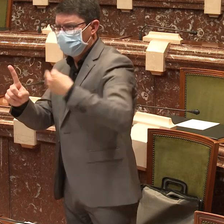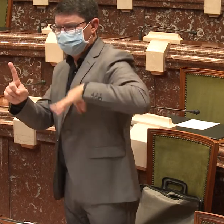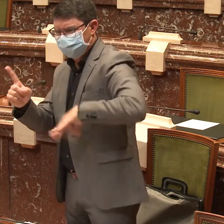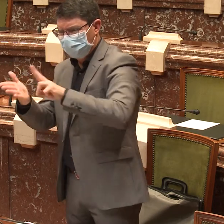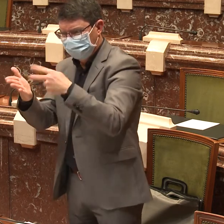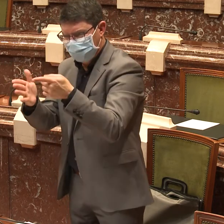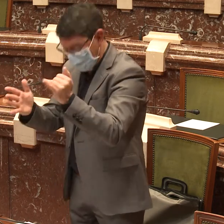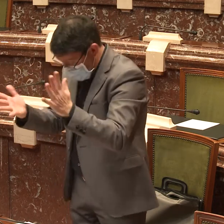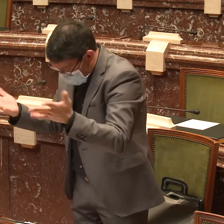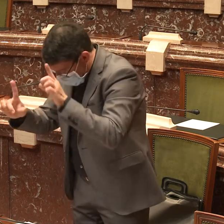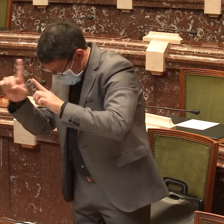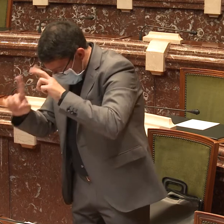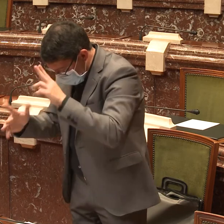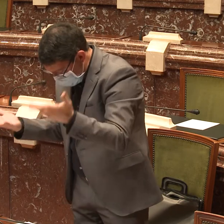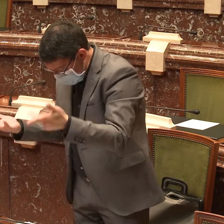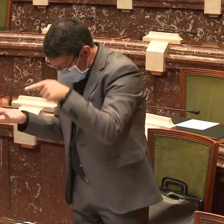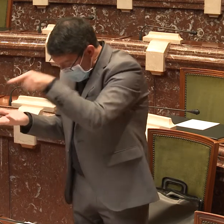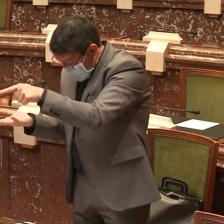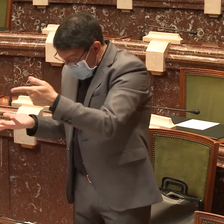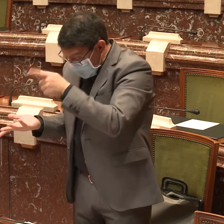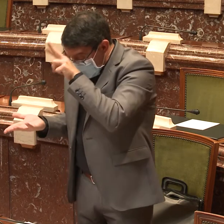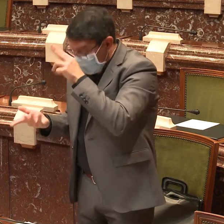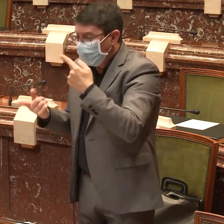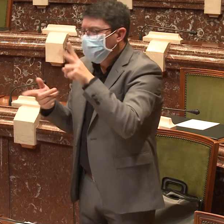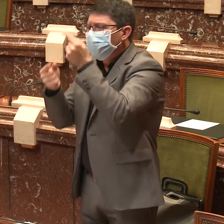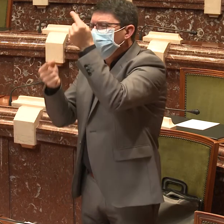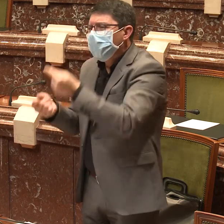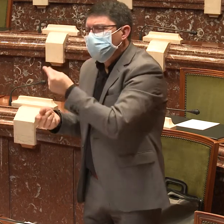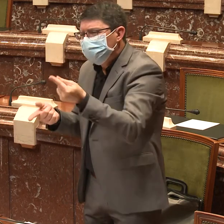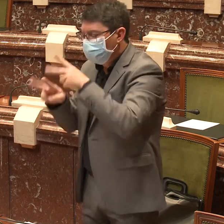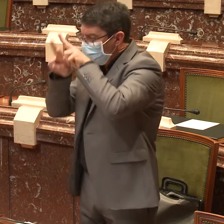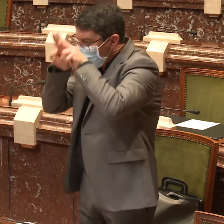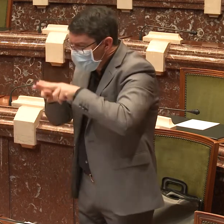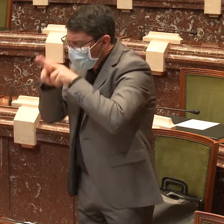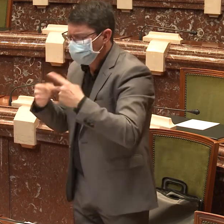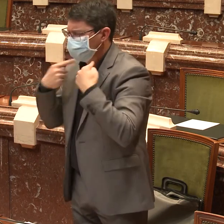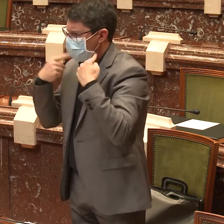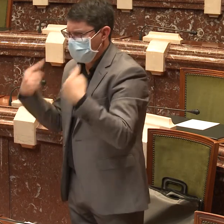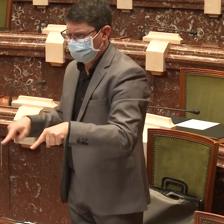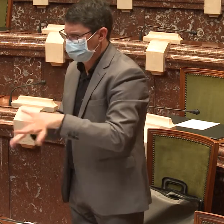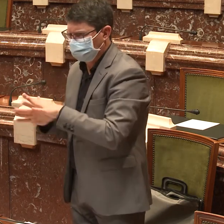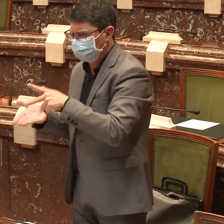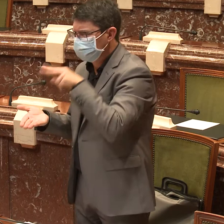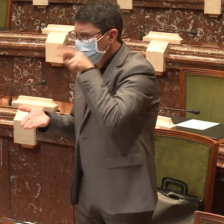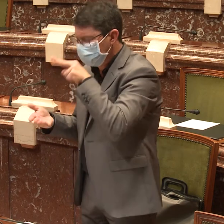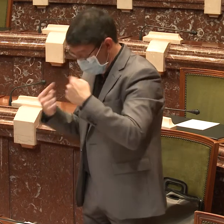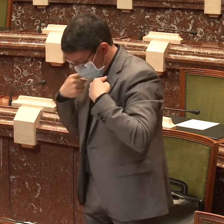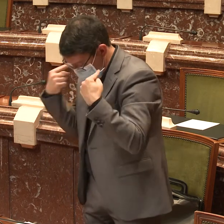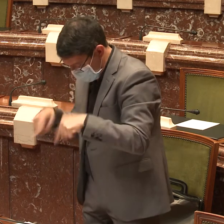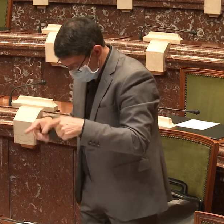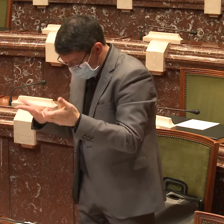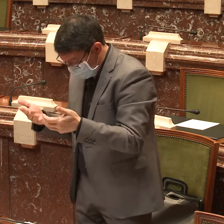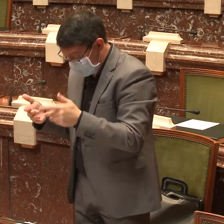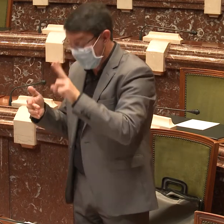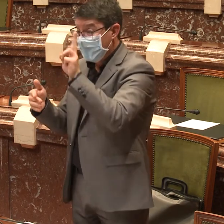preferidos por las personas sordas, especialmente la lengua de signos, condiciona errores diagnósticos y fracasos